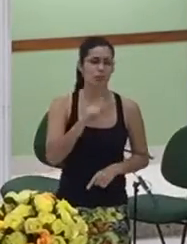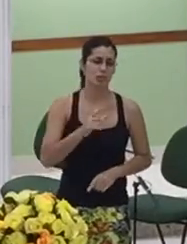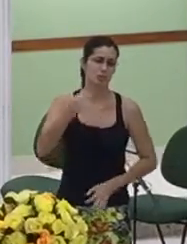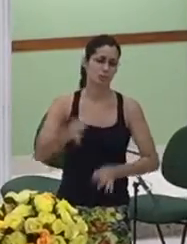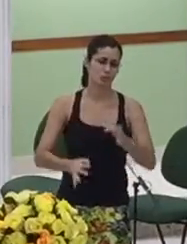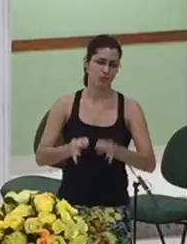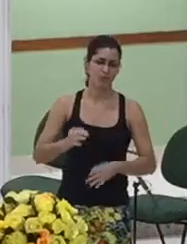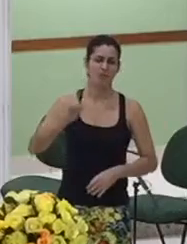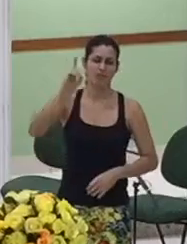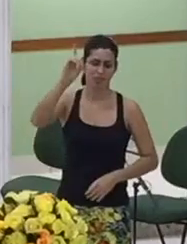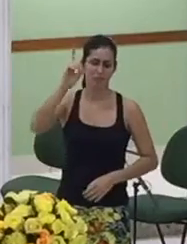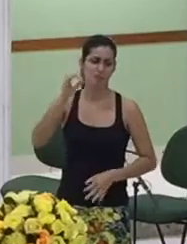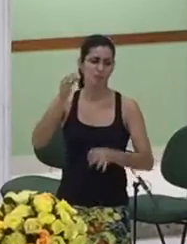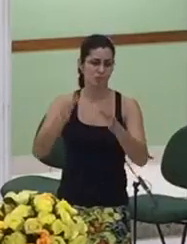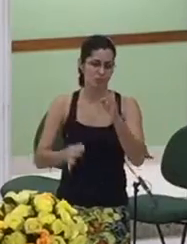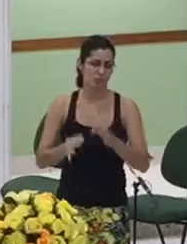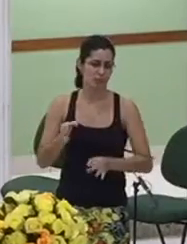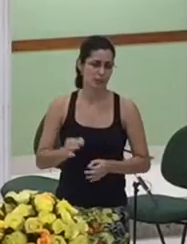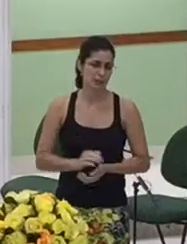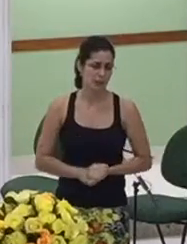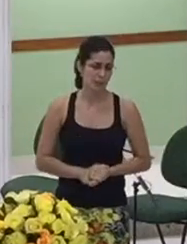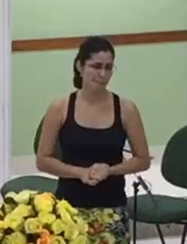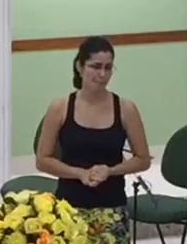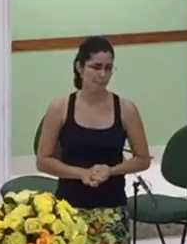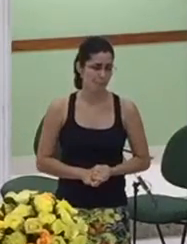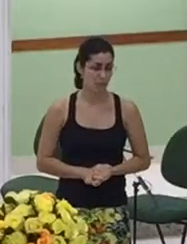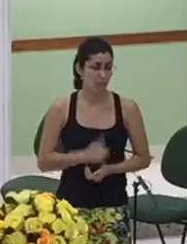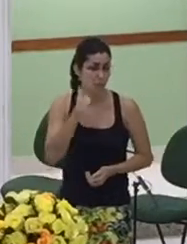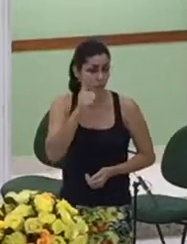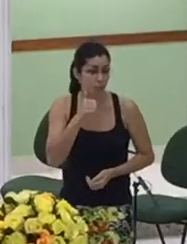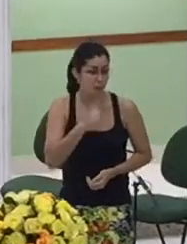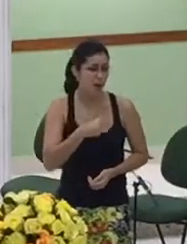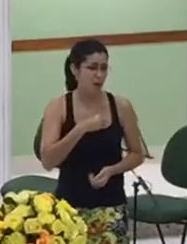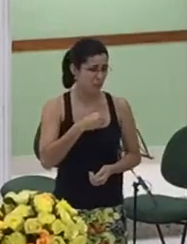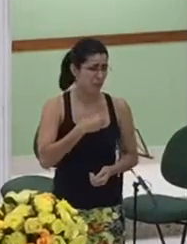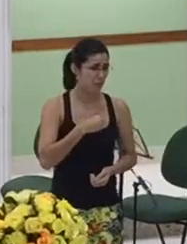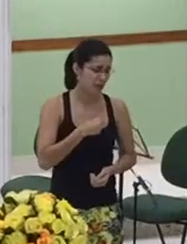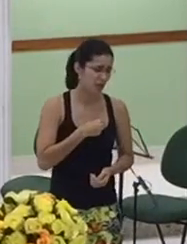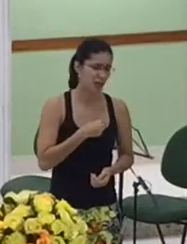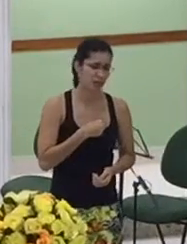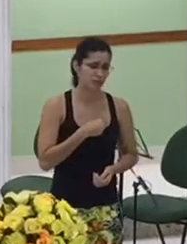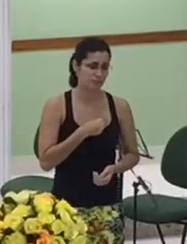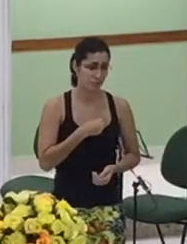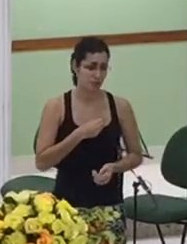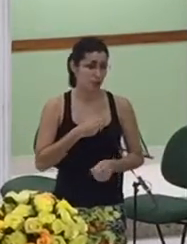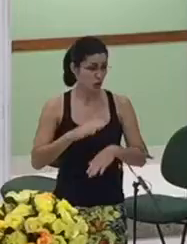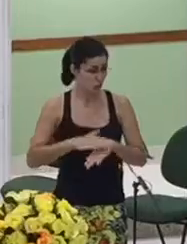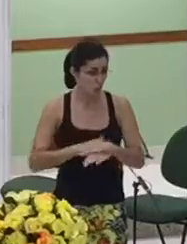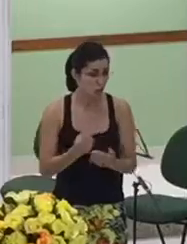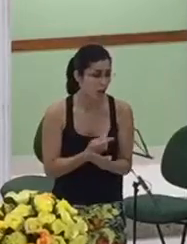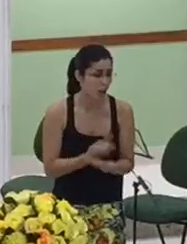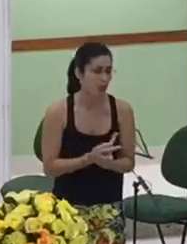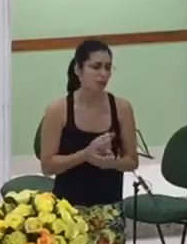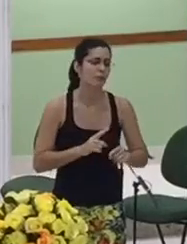no final mesmo em pecado mesmo fazendo aquilo que não deveria ela encontrou a justiça de Deus